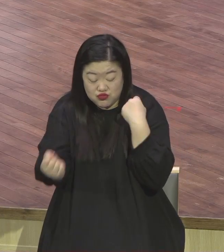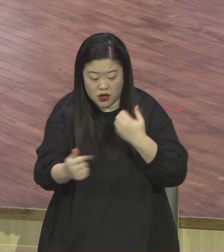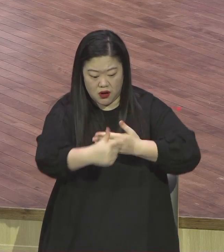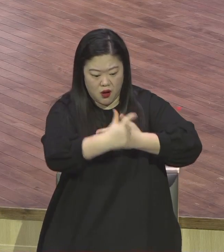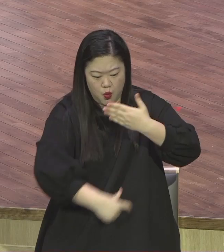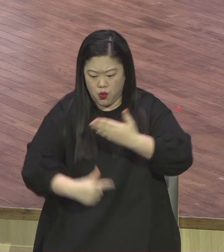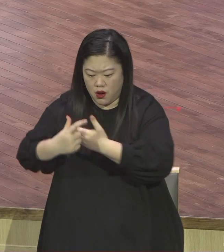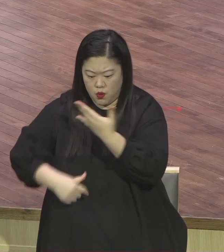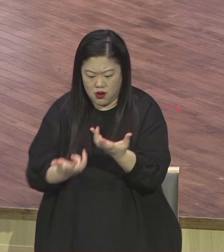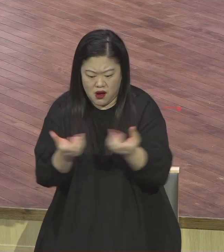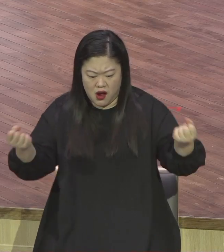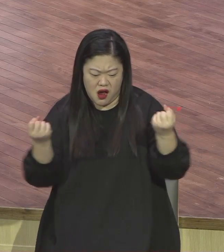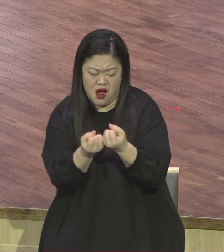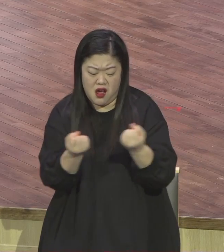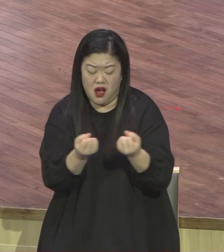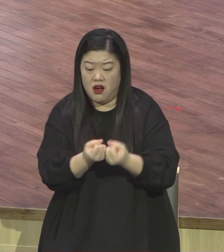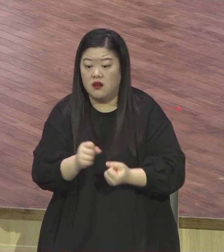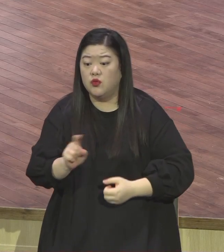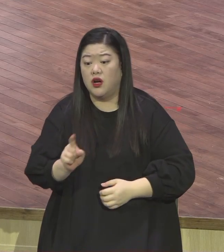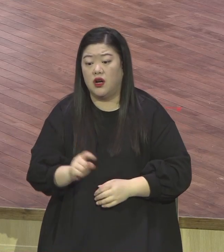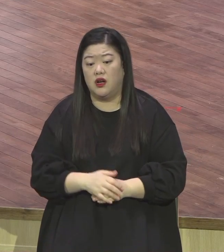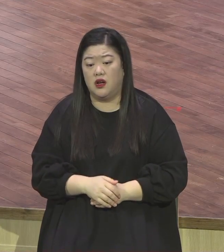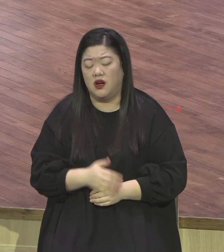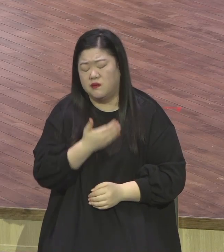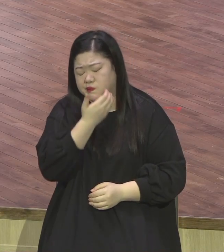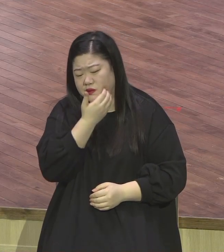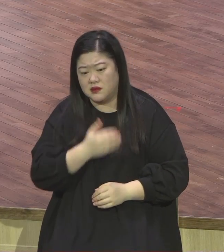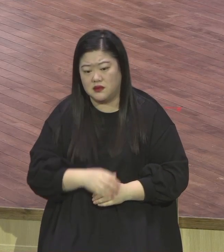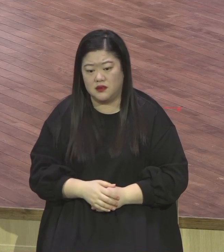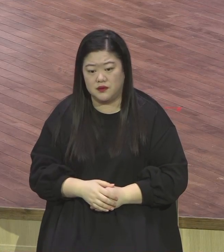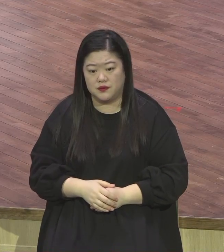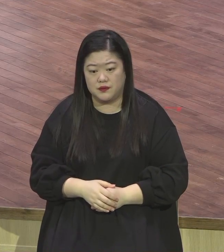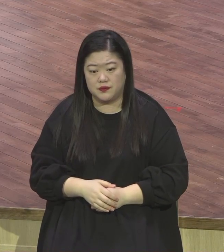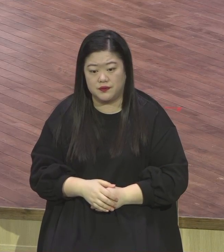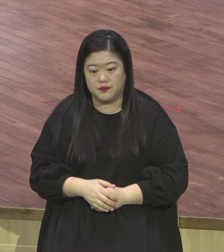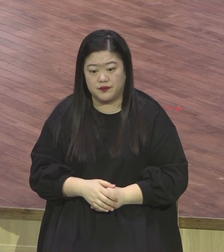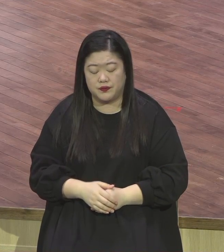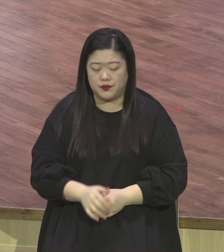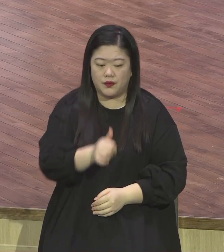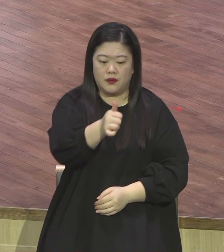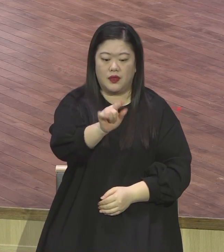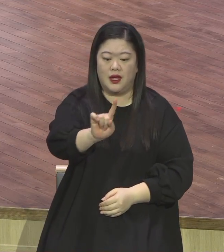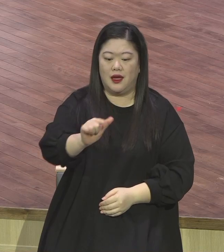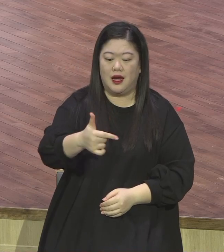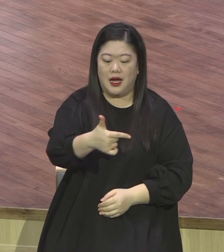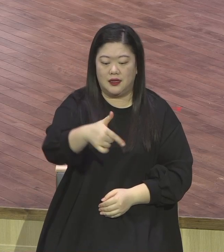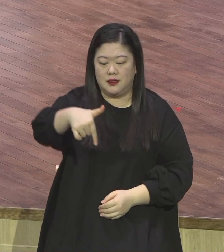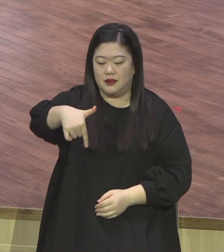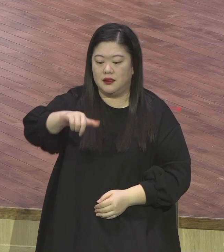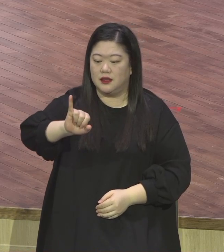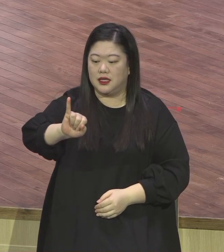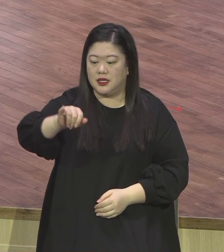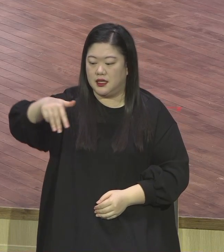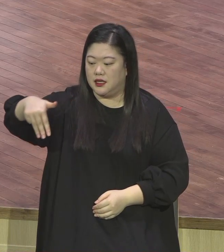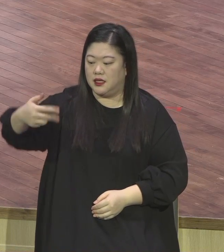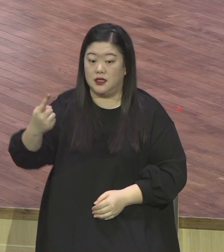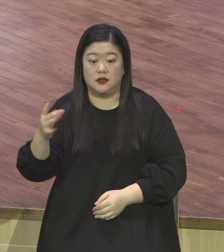한국 기독교 총렬 앞에 국가에서 기독교 단체 허락한 건 하나밖에 없어요. 한기총 우리 교회가